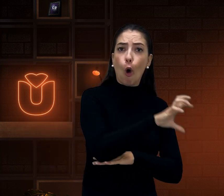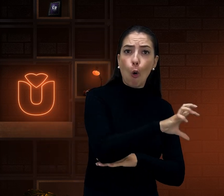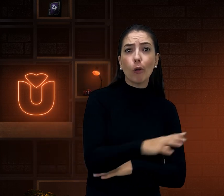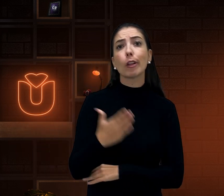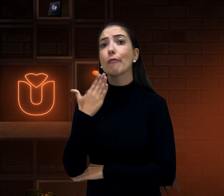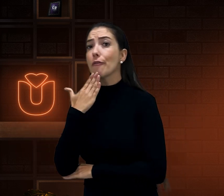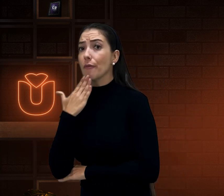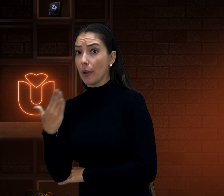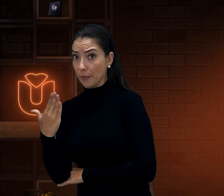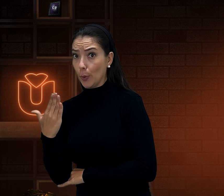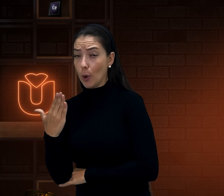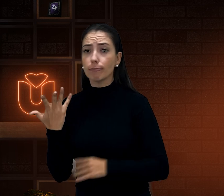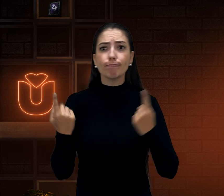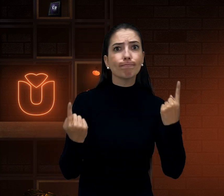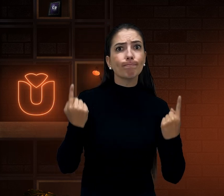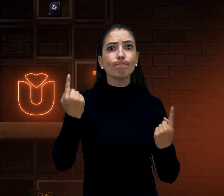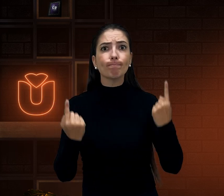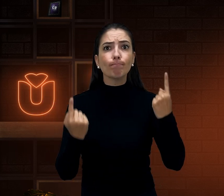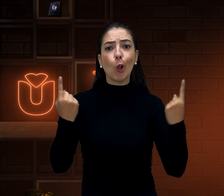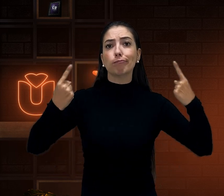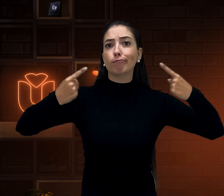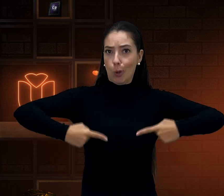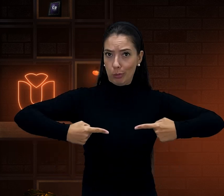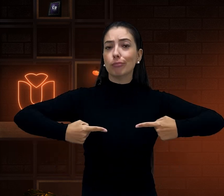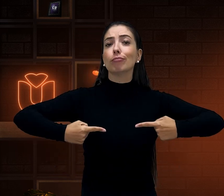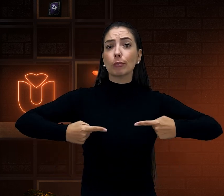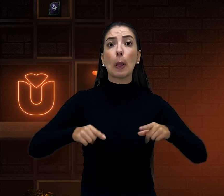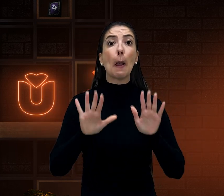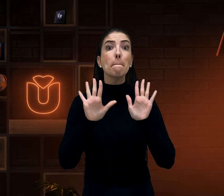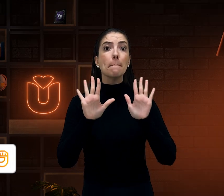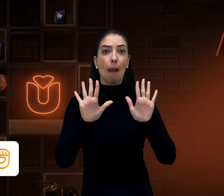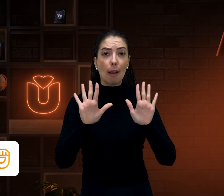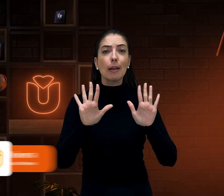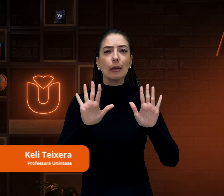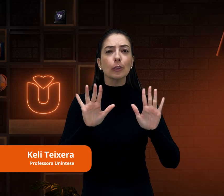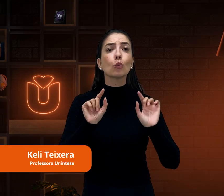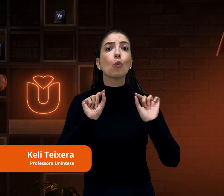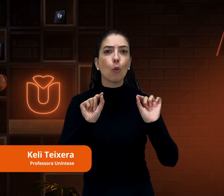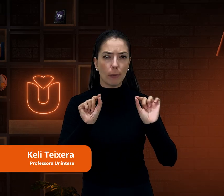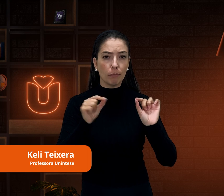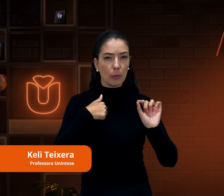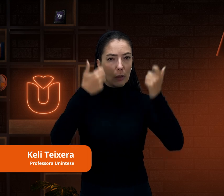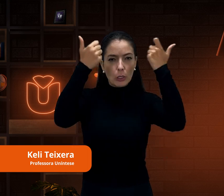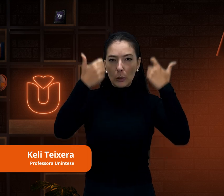tem um grupo que gosta e tem outro que não gosta. E isso gerou uma grande discussão. Mas o que acontece?